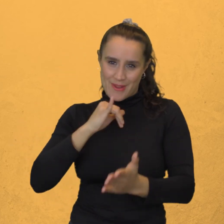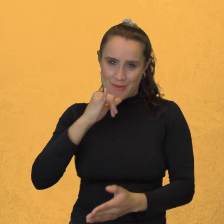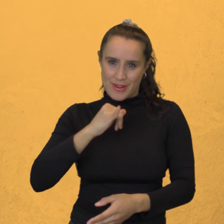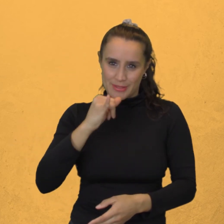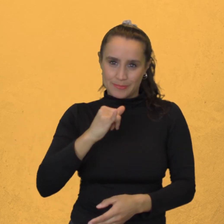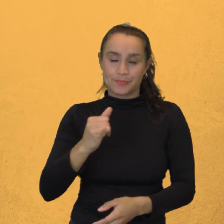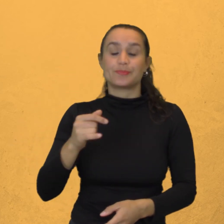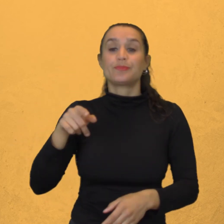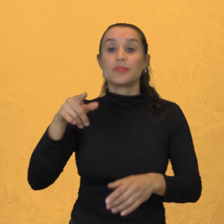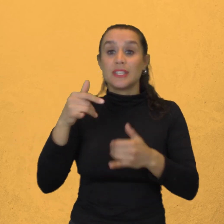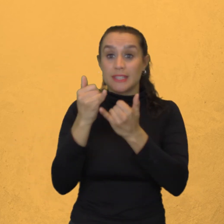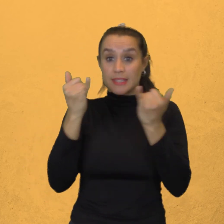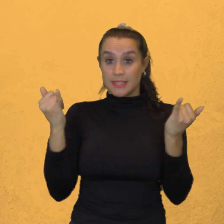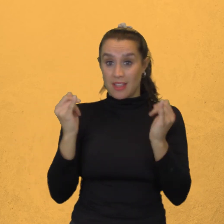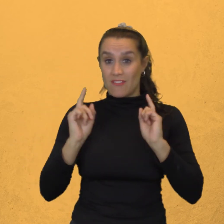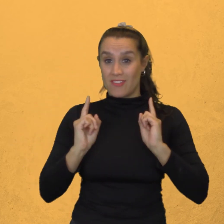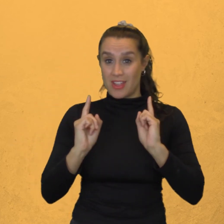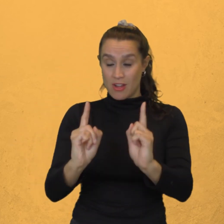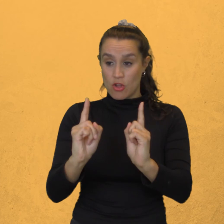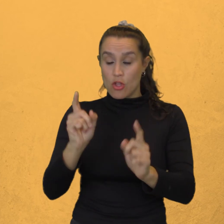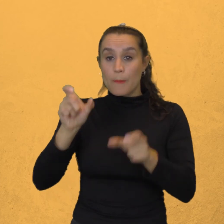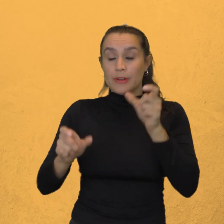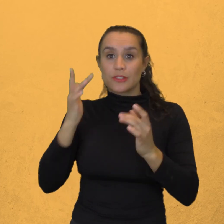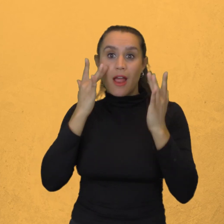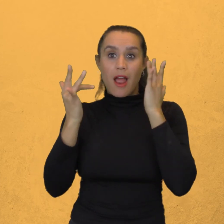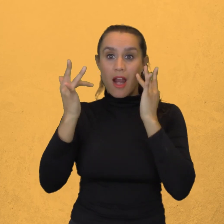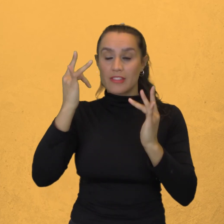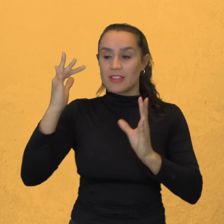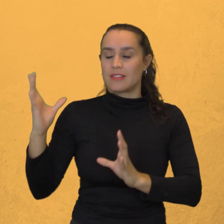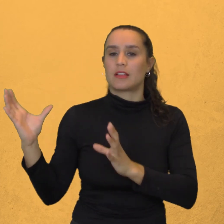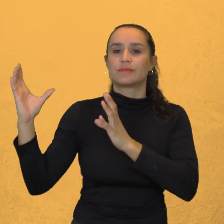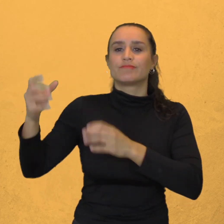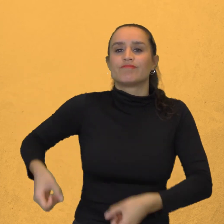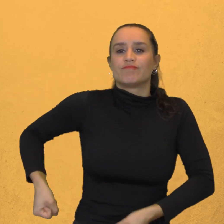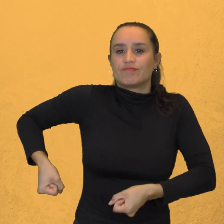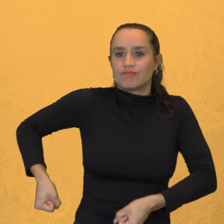En donde Valencia Sugirió que fuera enterrado Bajo un árbol de corcho